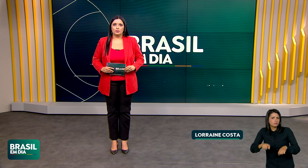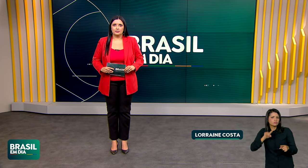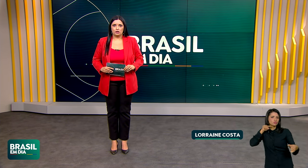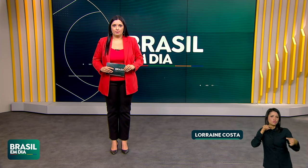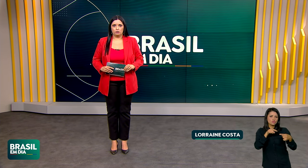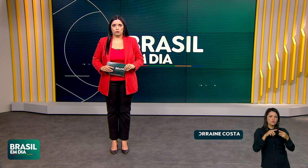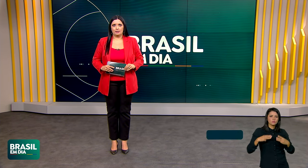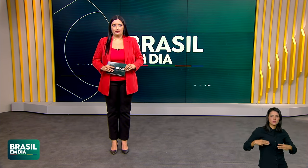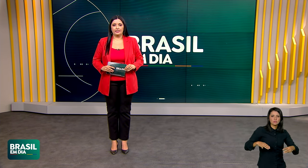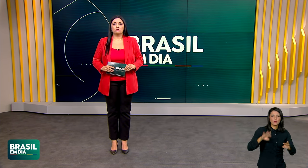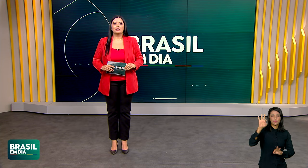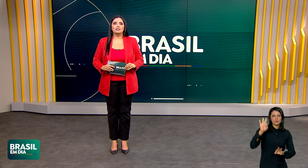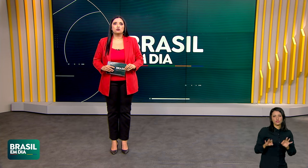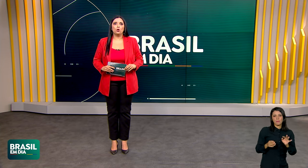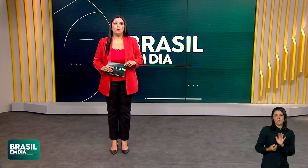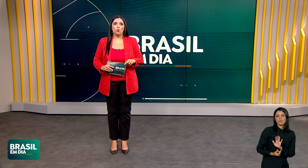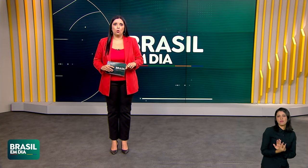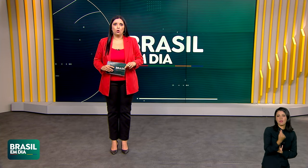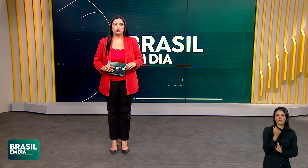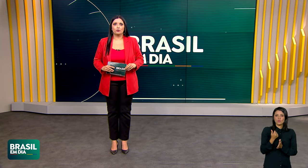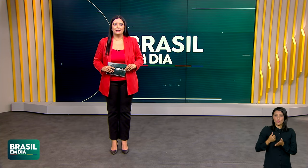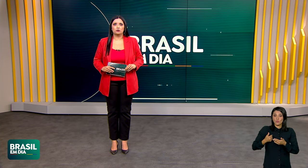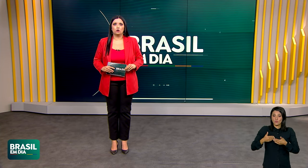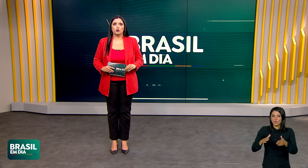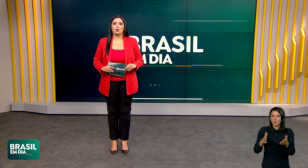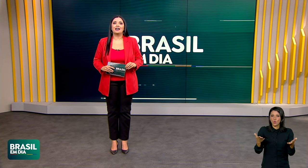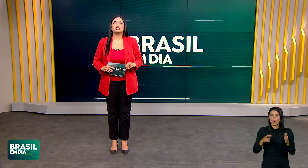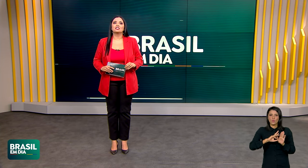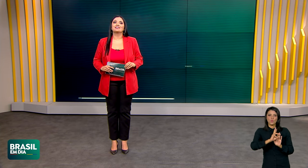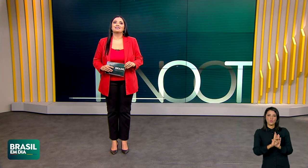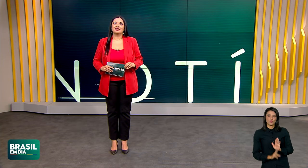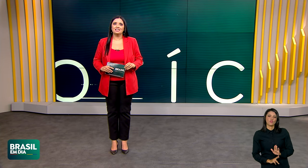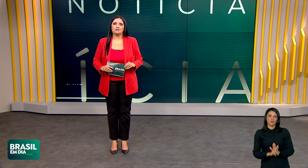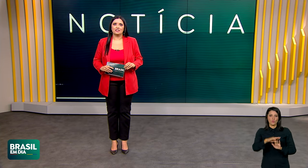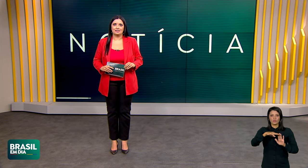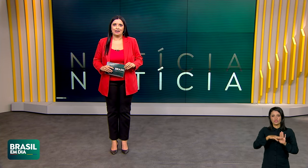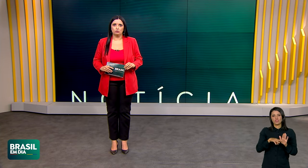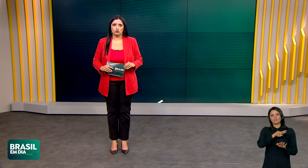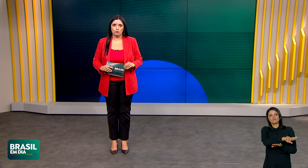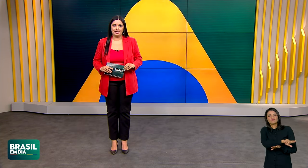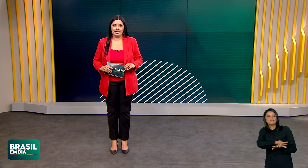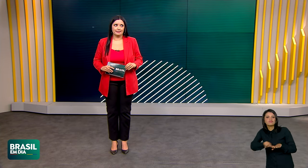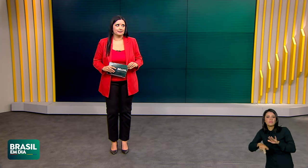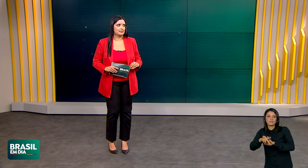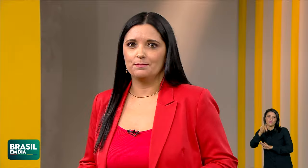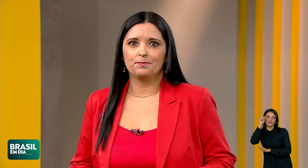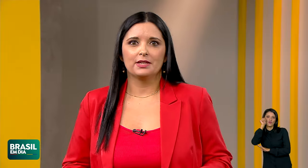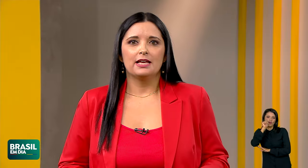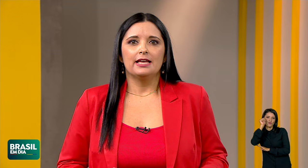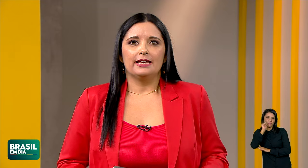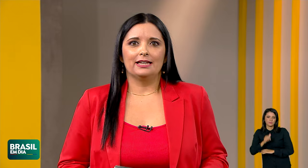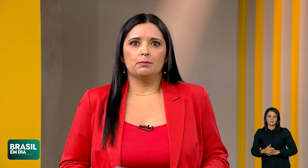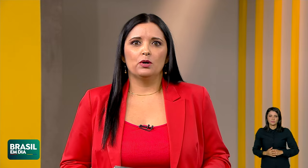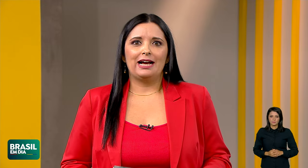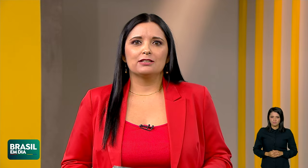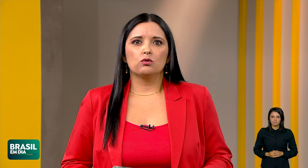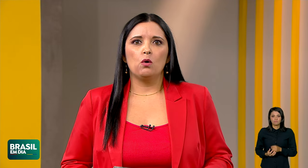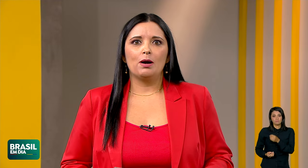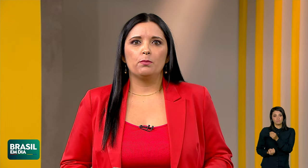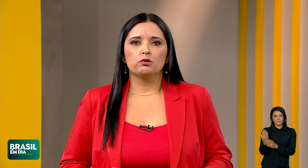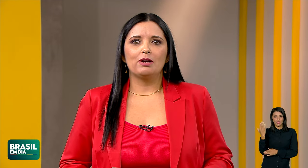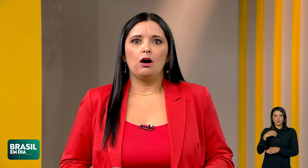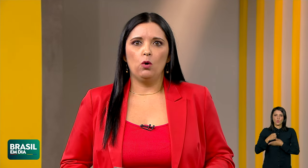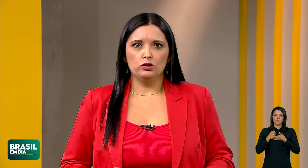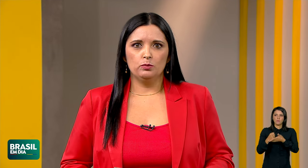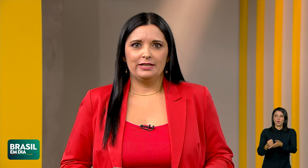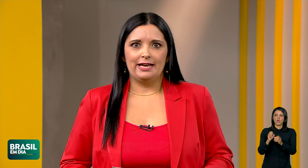o Ministério do Planejamento e Orçamento lançou hoje o relatório Agenda Transversal de Mulheres. Elaborado